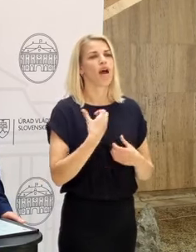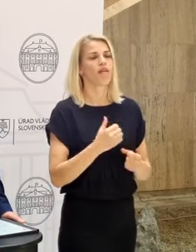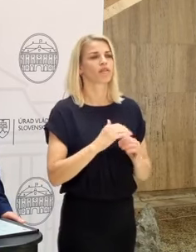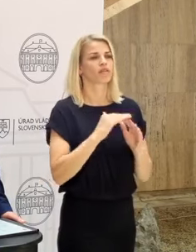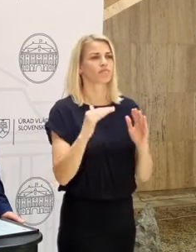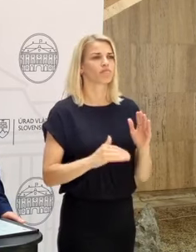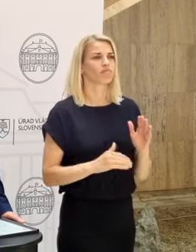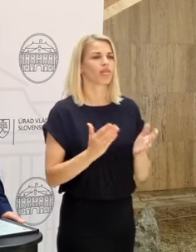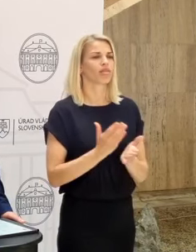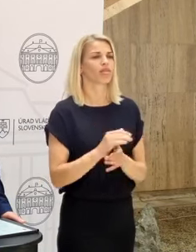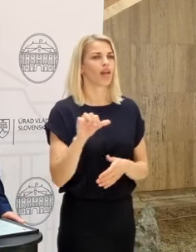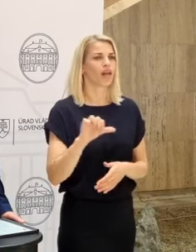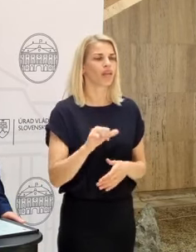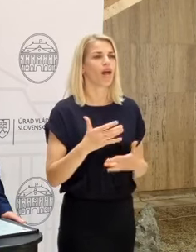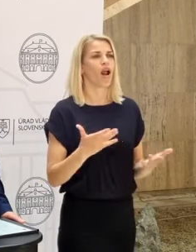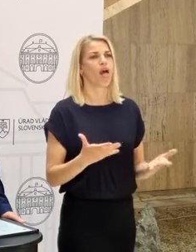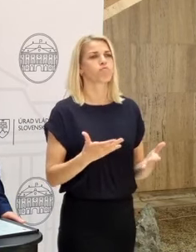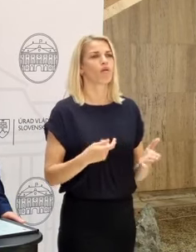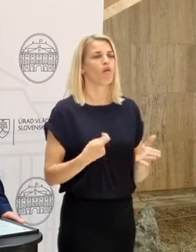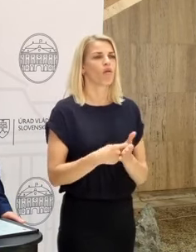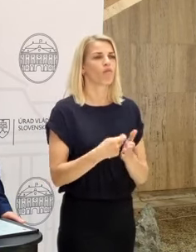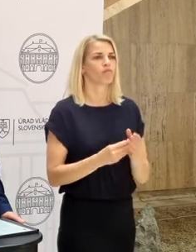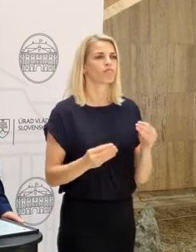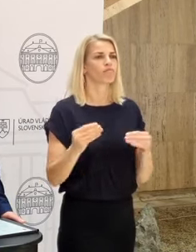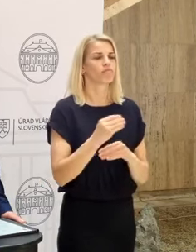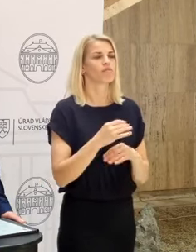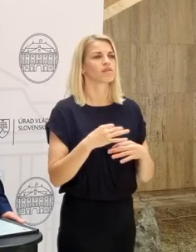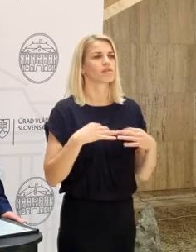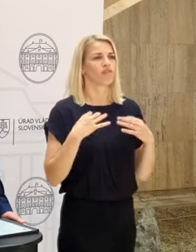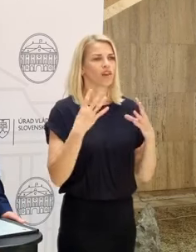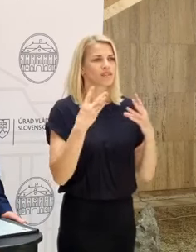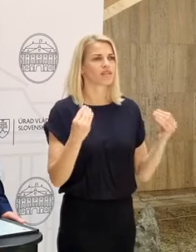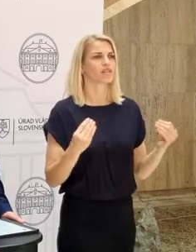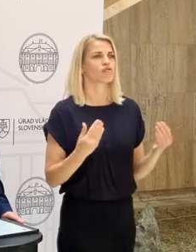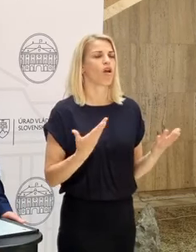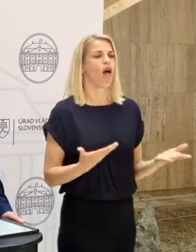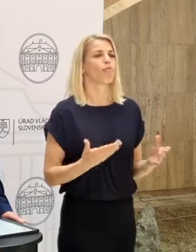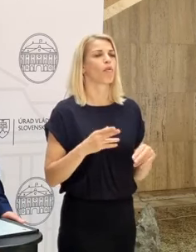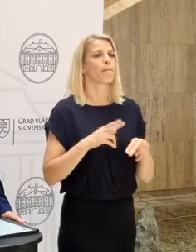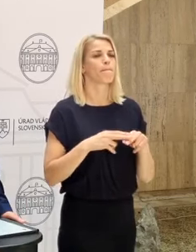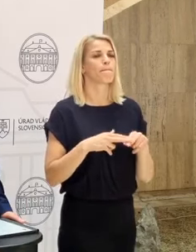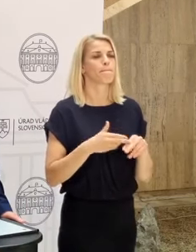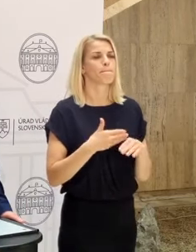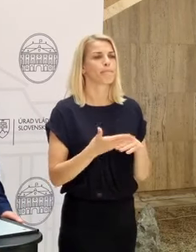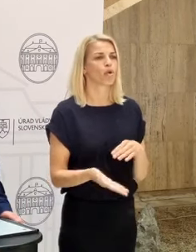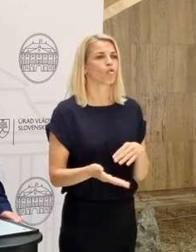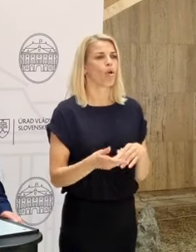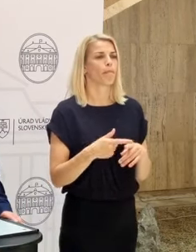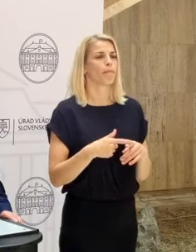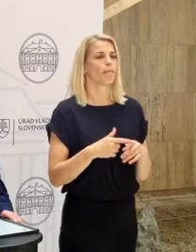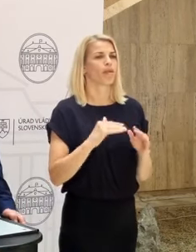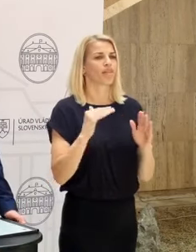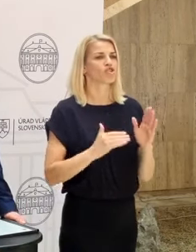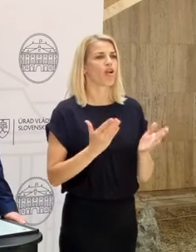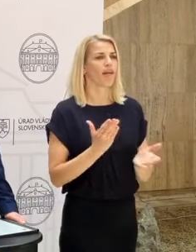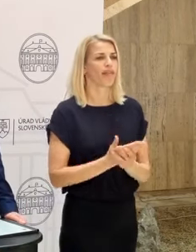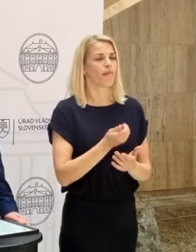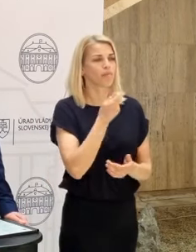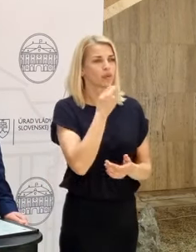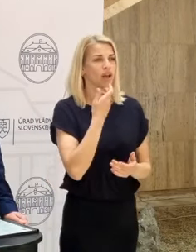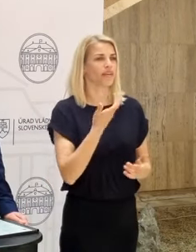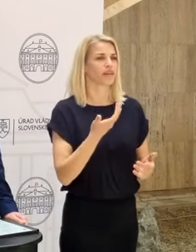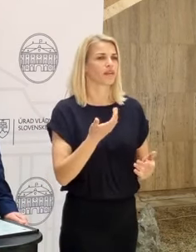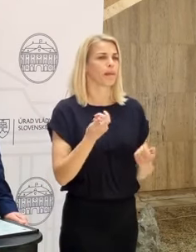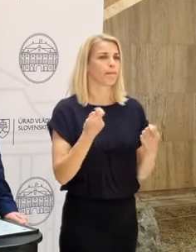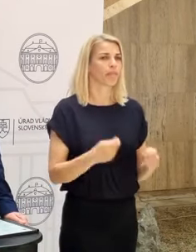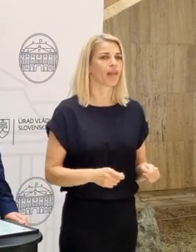je to pomoc učiteľom, zdravotným sestrám. Spomína sa nižšia DPH na plyn, aj na potraviny. Nevedia sa tí koaliční